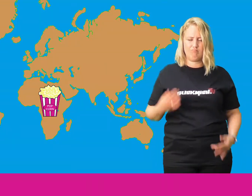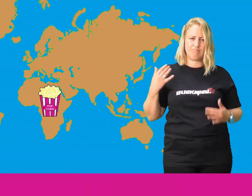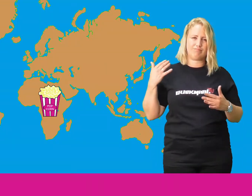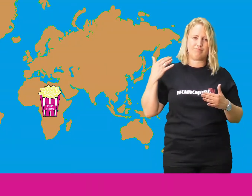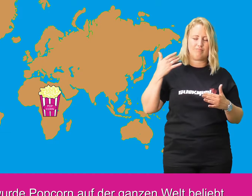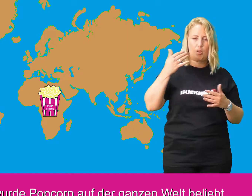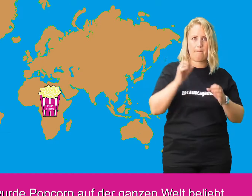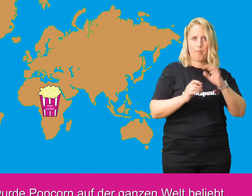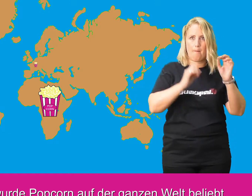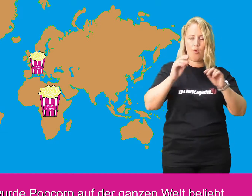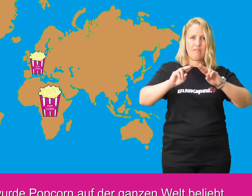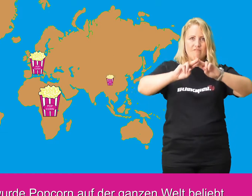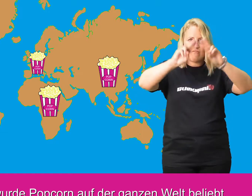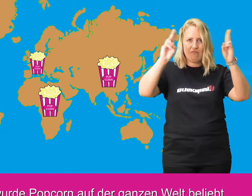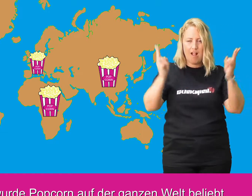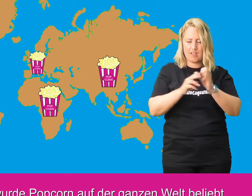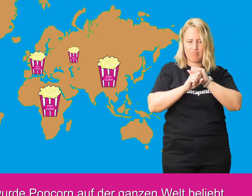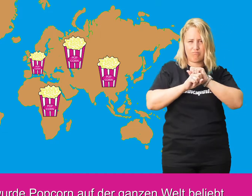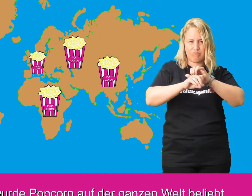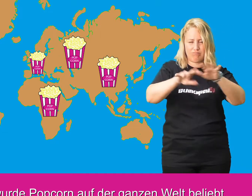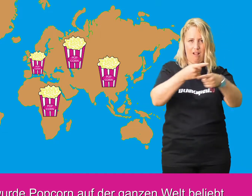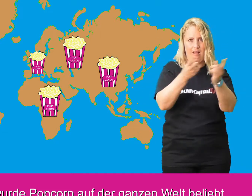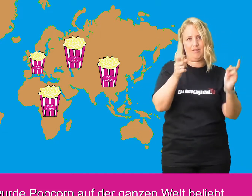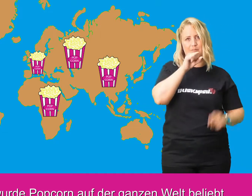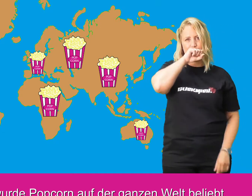Und mit den Jahren wurde Popcorn auf der ganzen Welt beliebt.